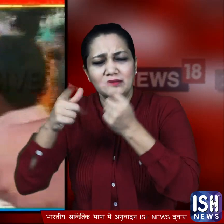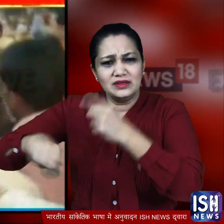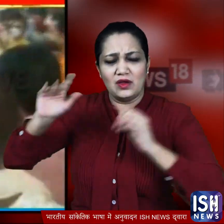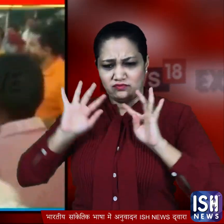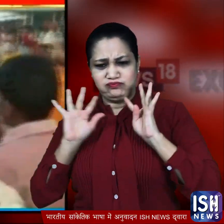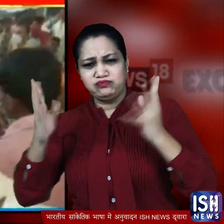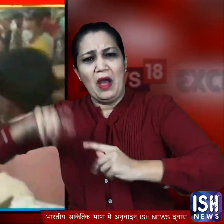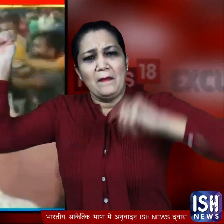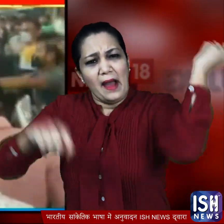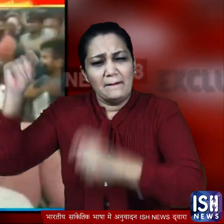उनकी पिटाई शुरू करते